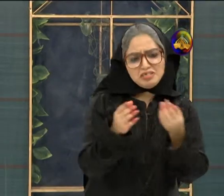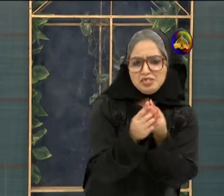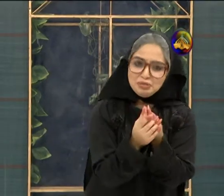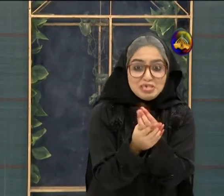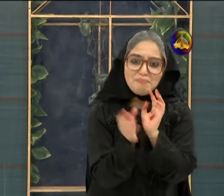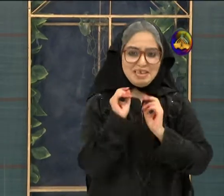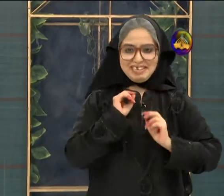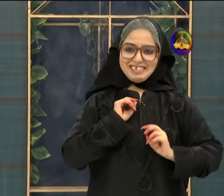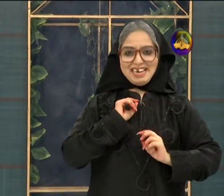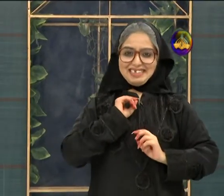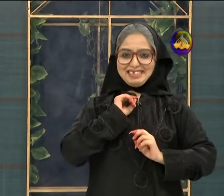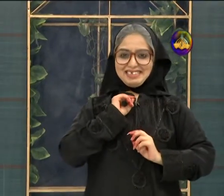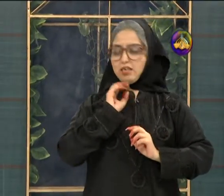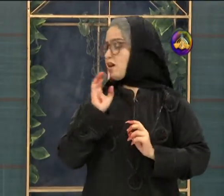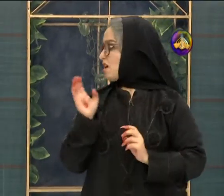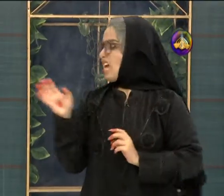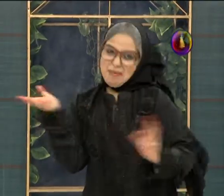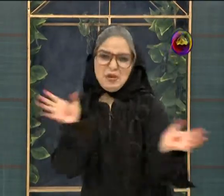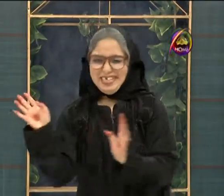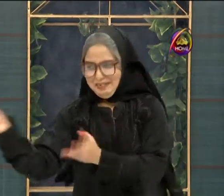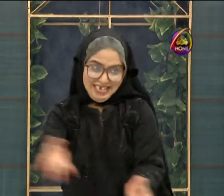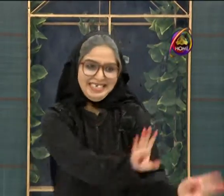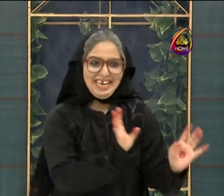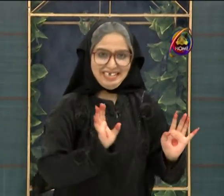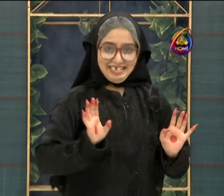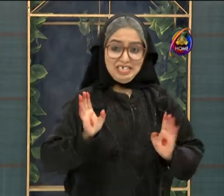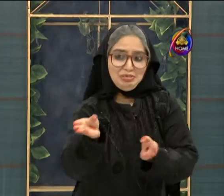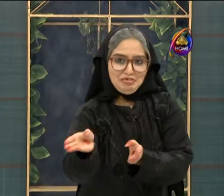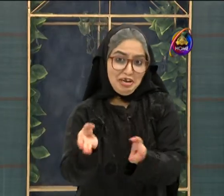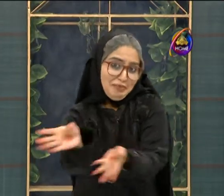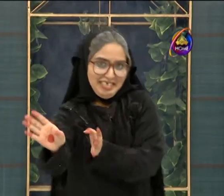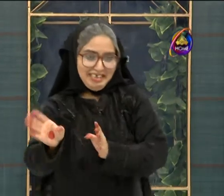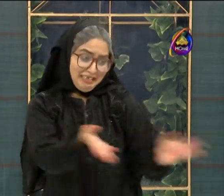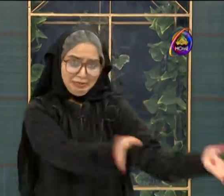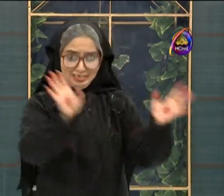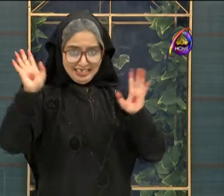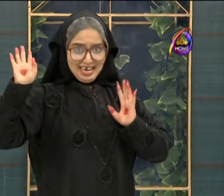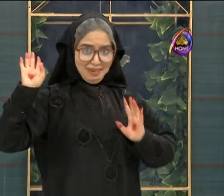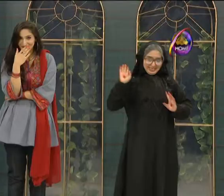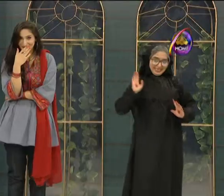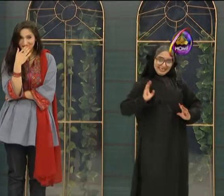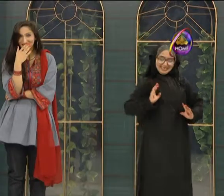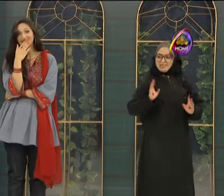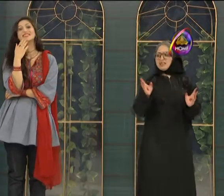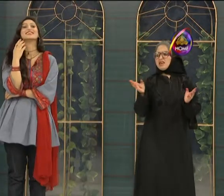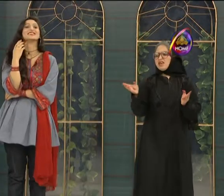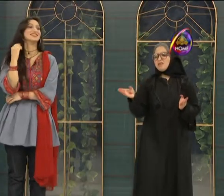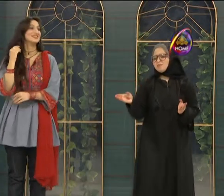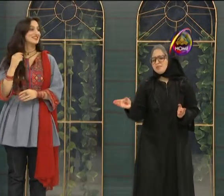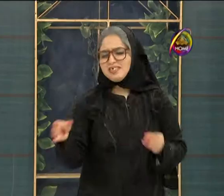چوڑیاں پہنے جایا کرتی تھی ان وردی ٹوڑی کے سارے لڑکی چوڑی والوں کو دے دینا کر خود ان کے جگہ آن پہتے تھے پھر